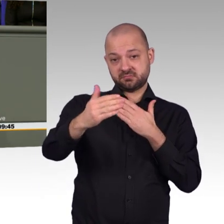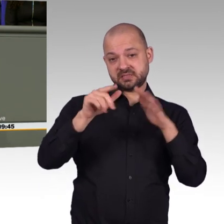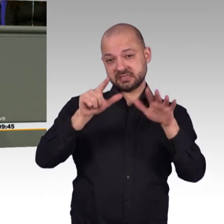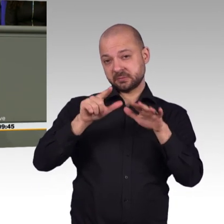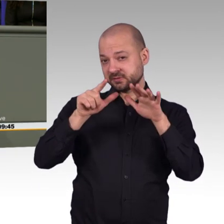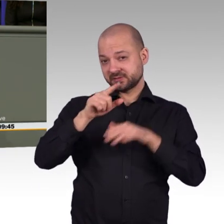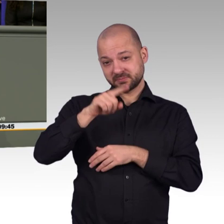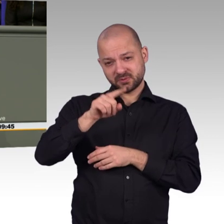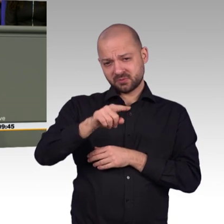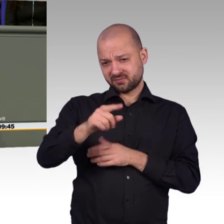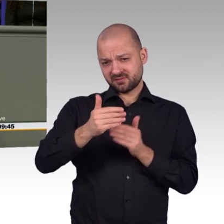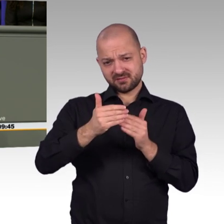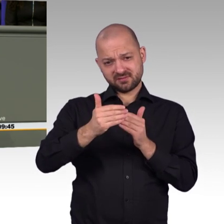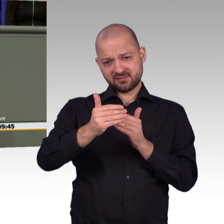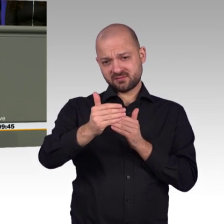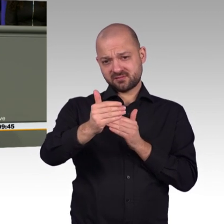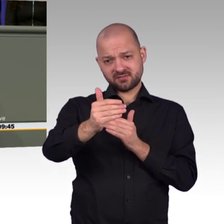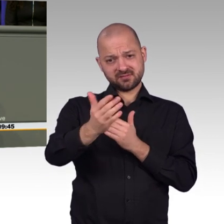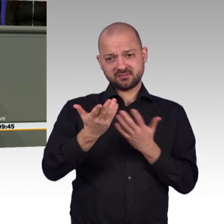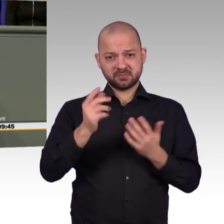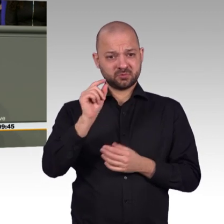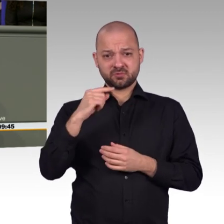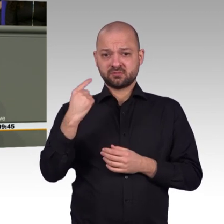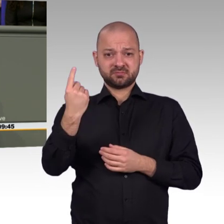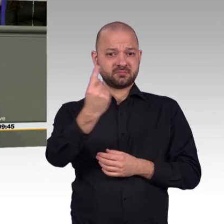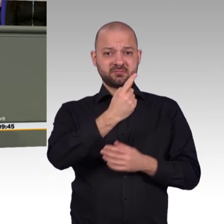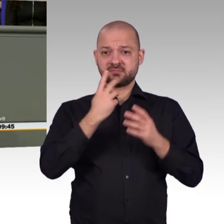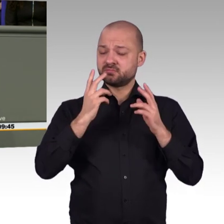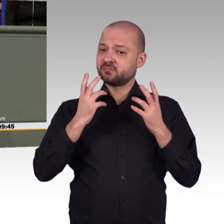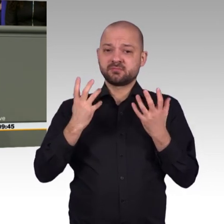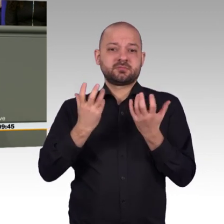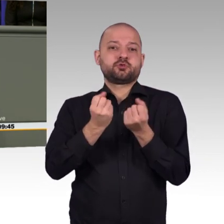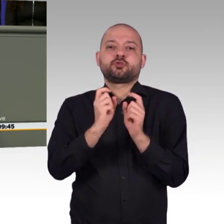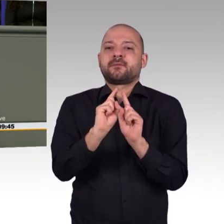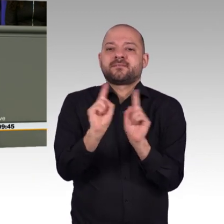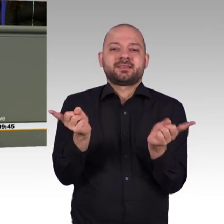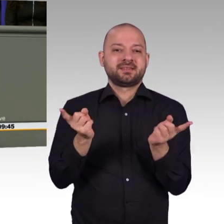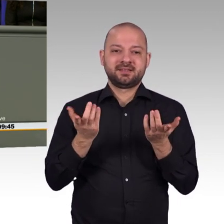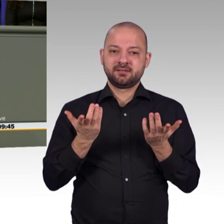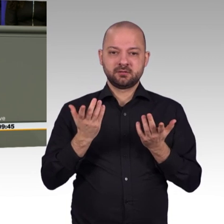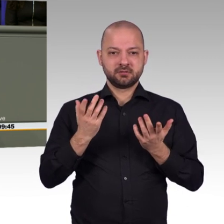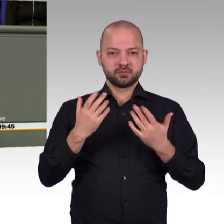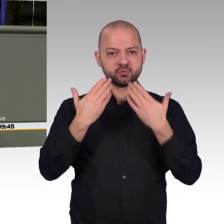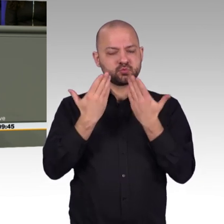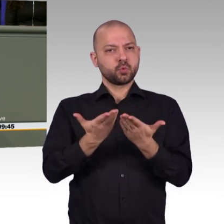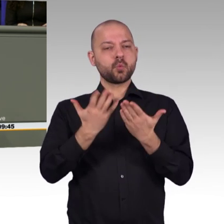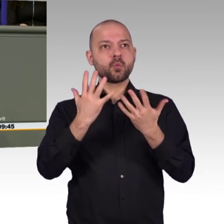und andererseits aus den Ergebnissen der Enquete-Kommission 2013. Meine Damen und Herren, wir schreiben das Jahr